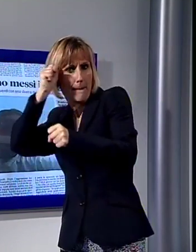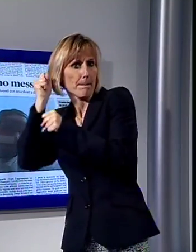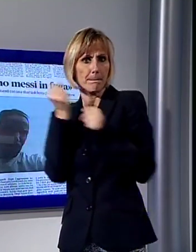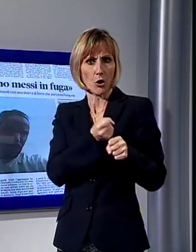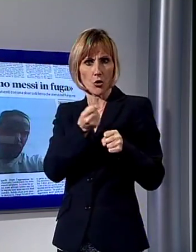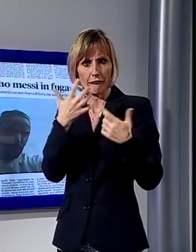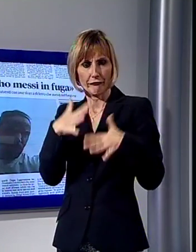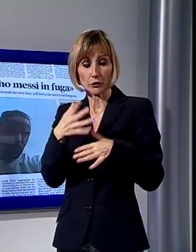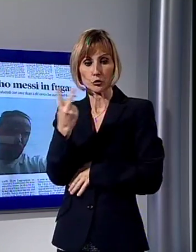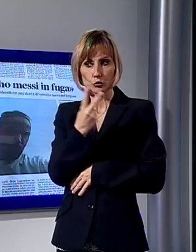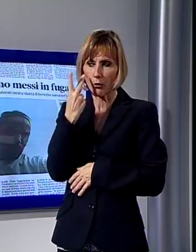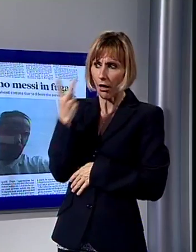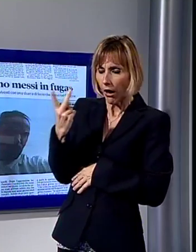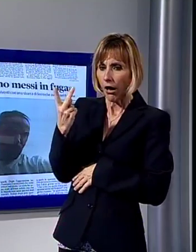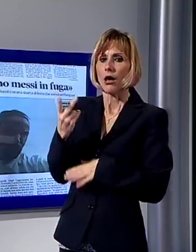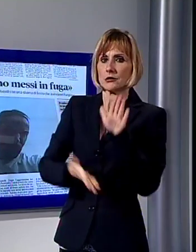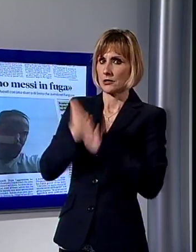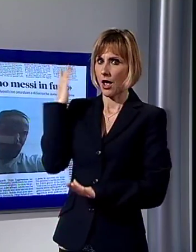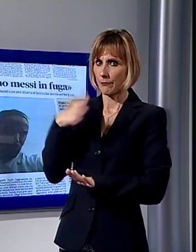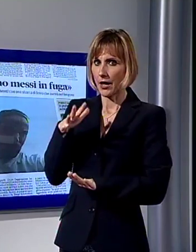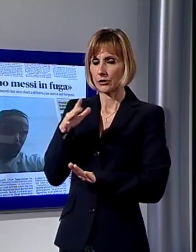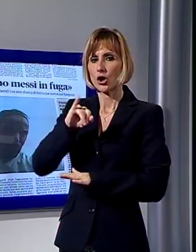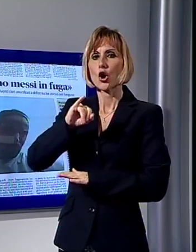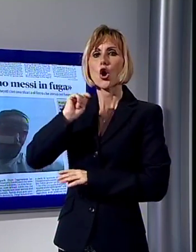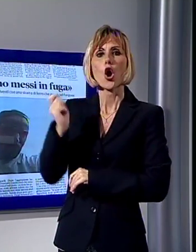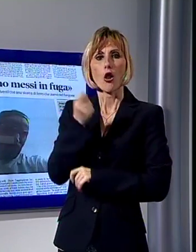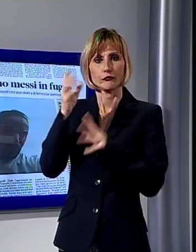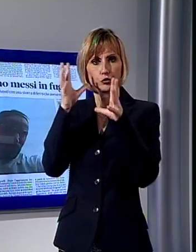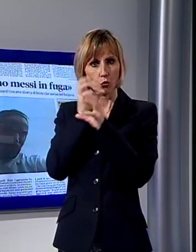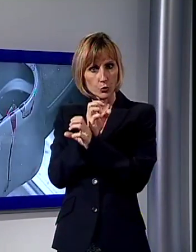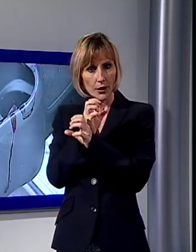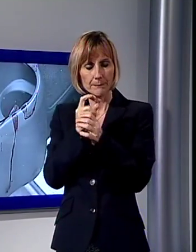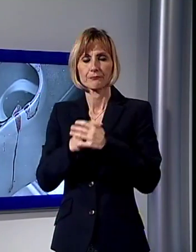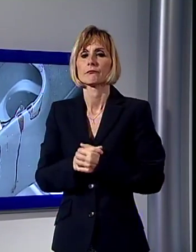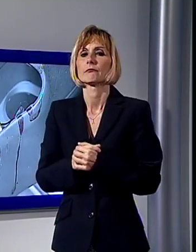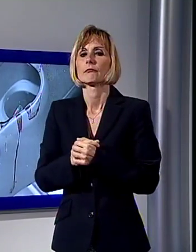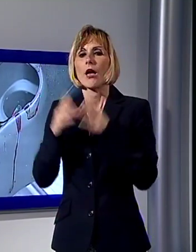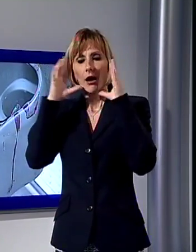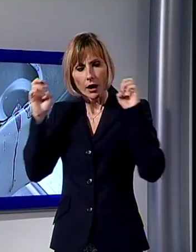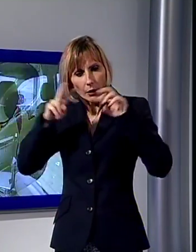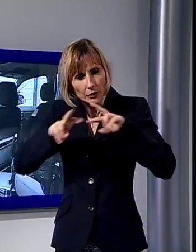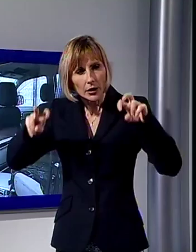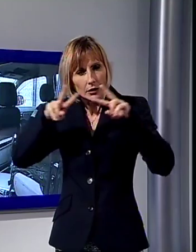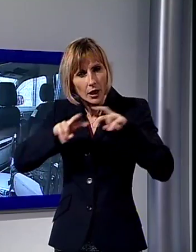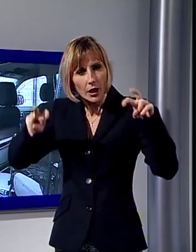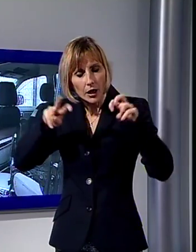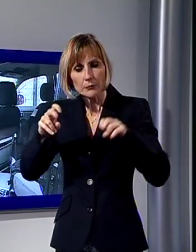allora sono fuggiti a bordo di una golf scura. Sul fatto indagano i carabinieri, ma il sospetto è che i due possano essere gli stessi